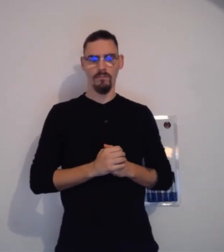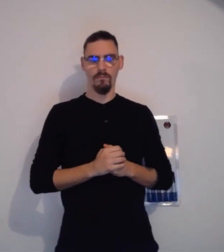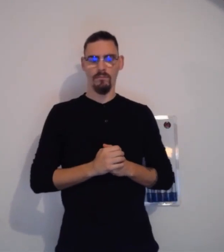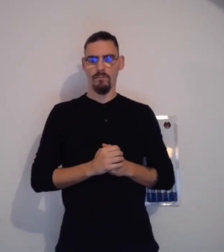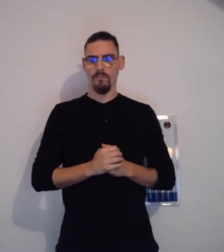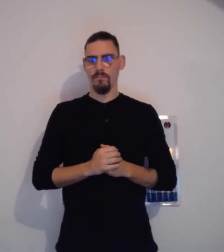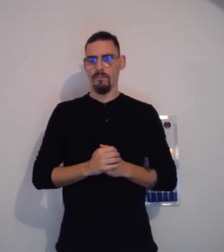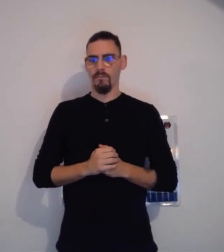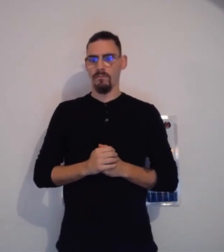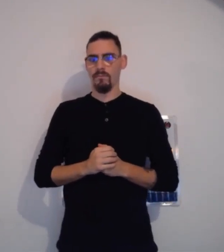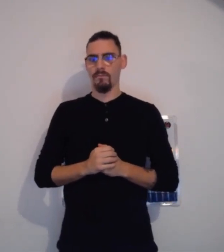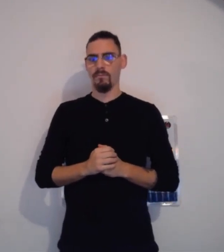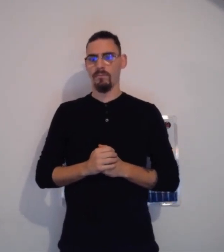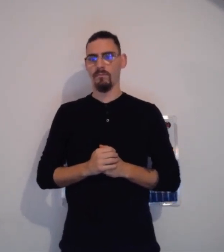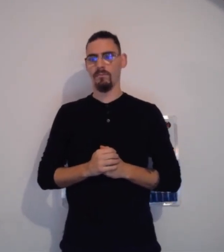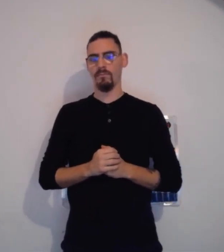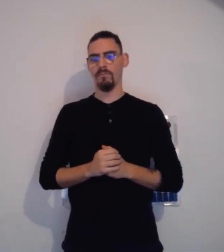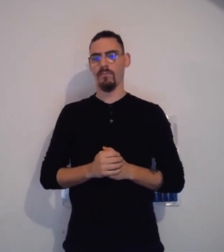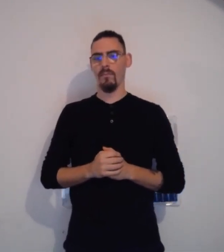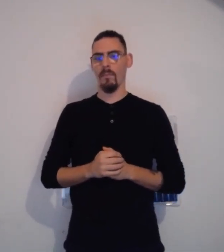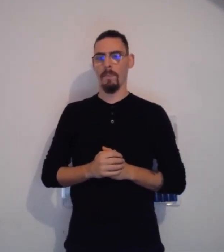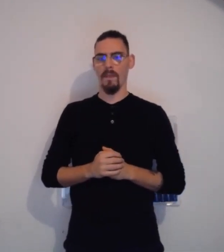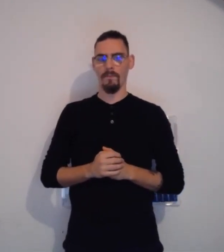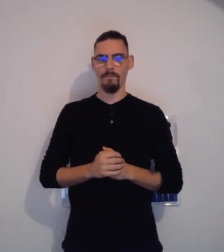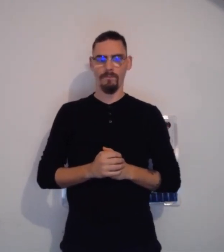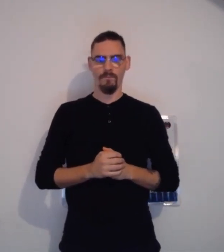malentendantes, par exemple, qui peuvent s'exprimer à l'oral.